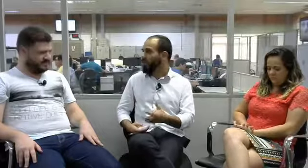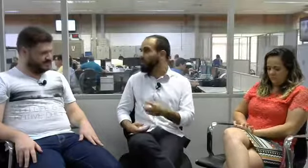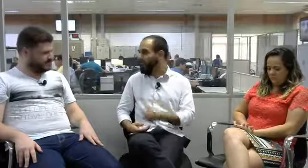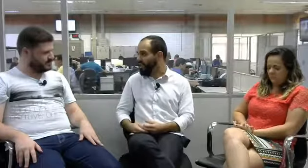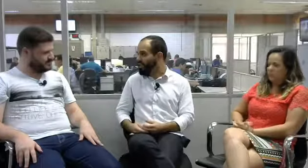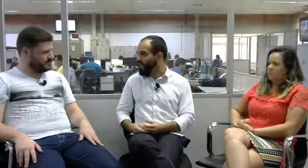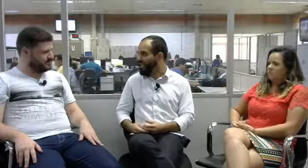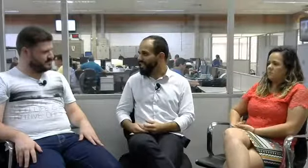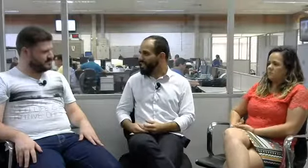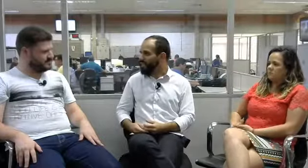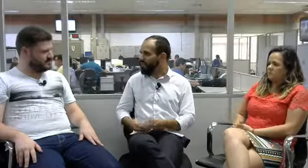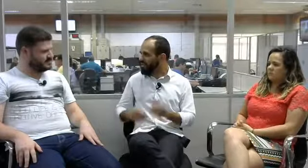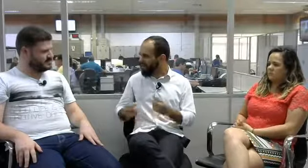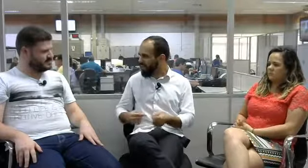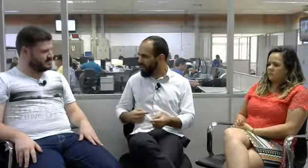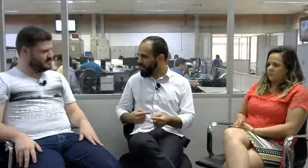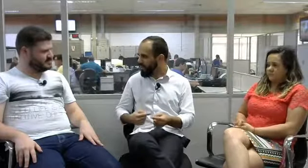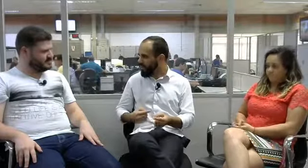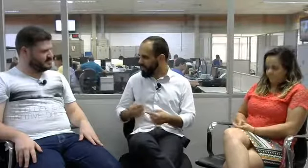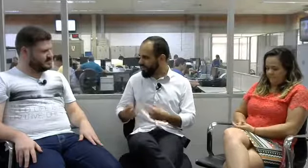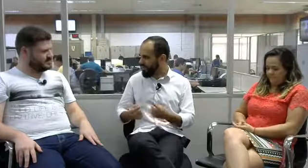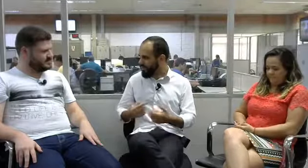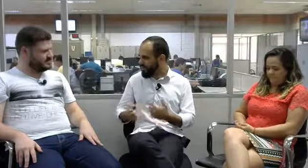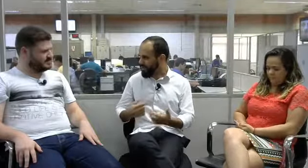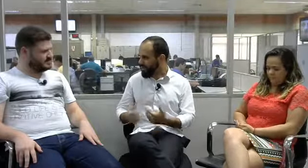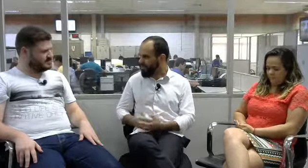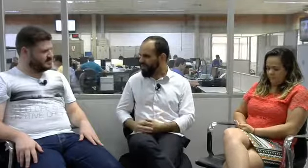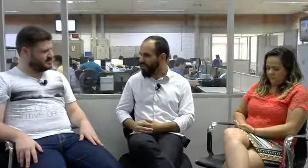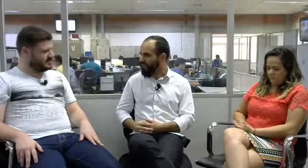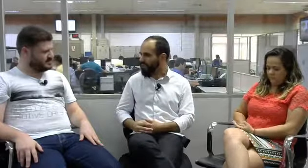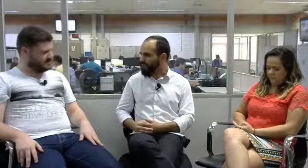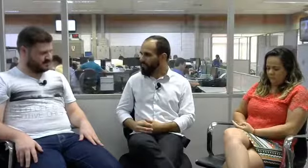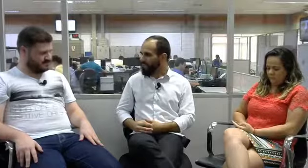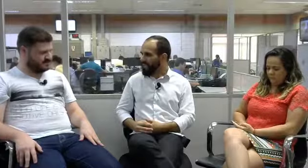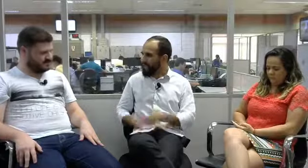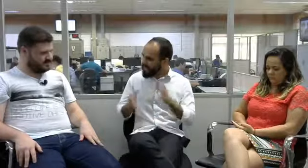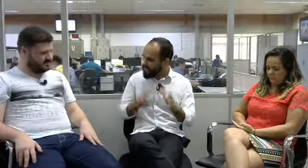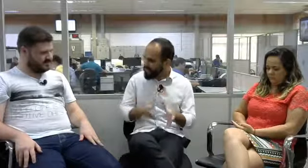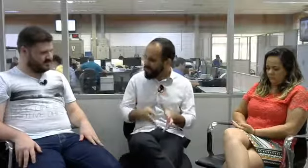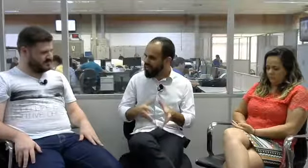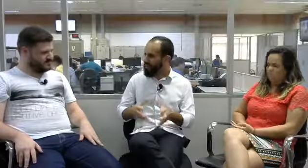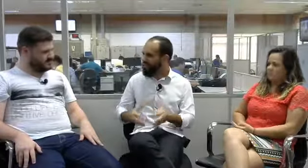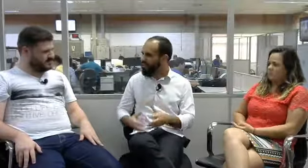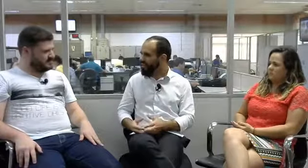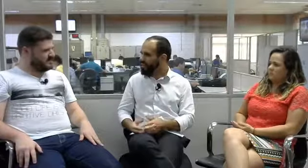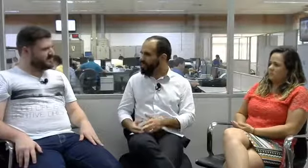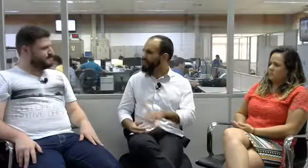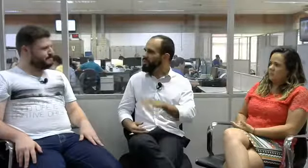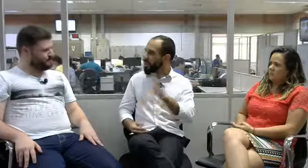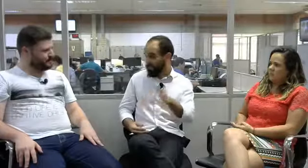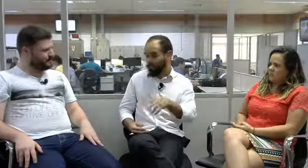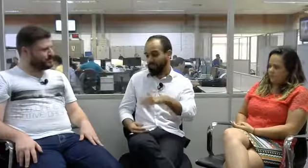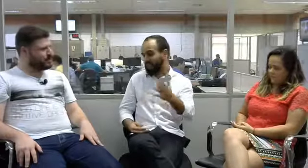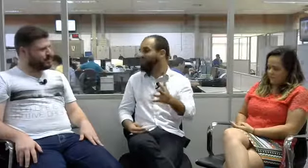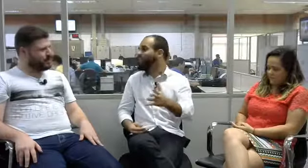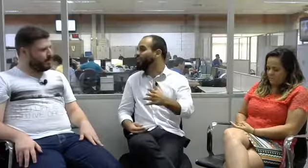ouvinte, né? Então, no trabalho com esses profissionais, esses profissionais devem entender um pouquinho, um pouquinho não, né?